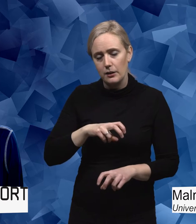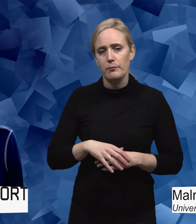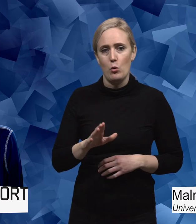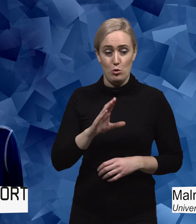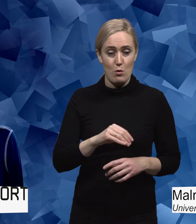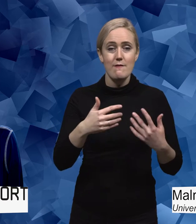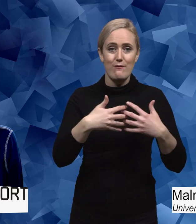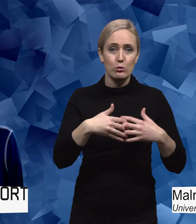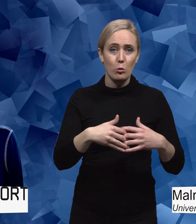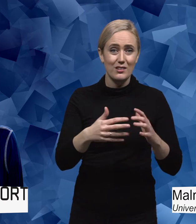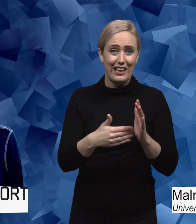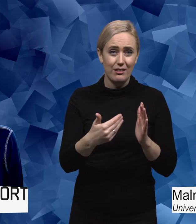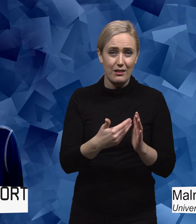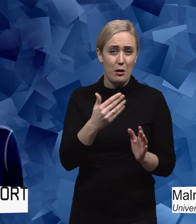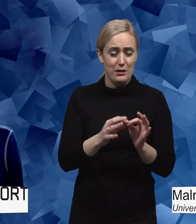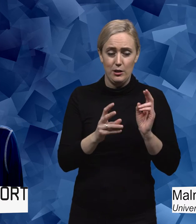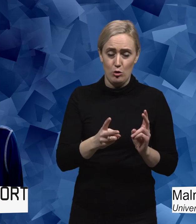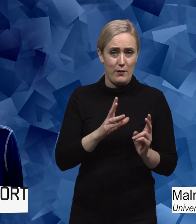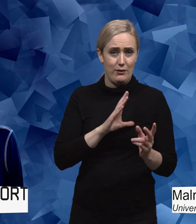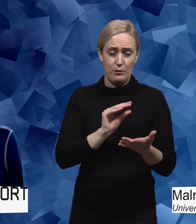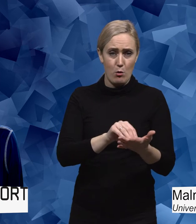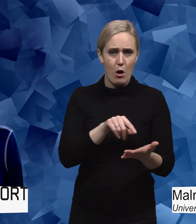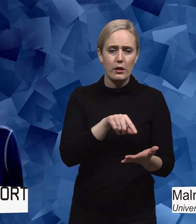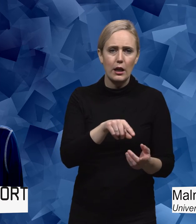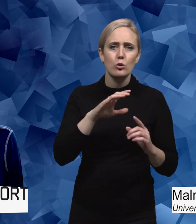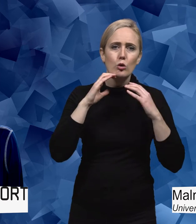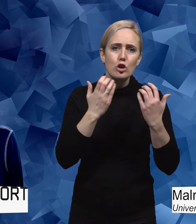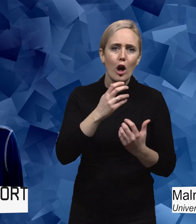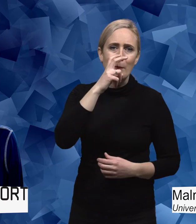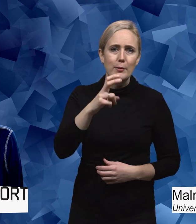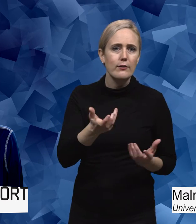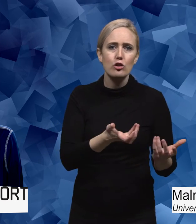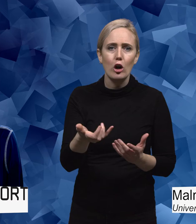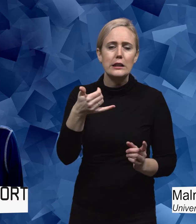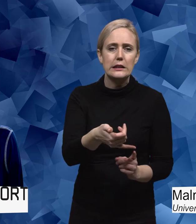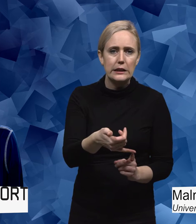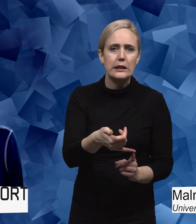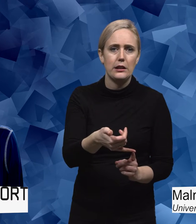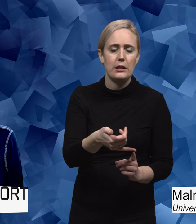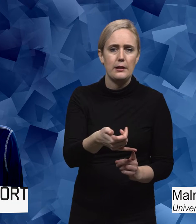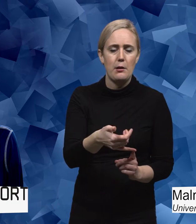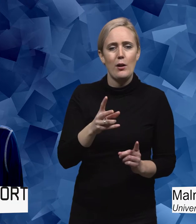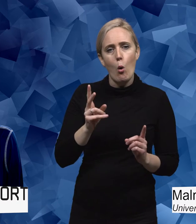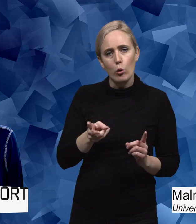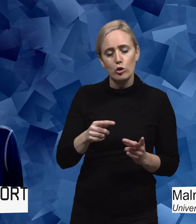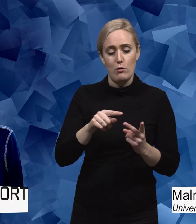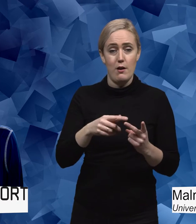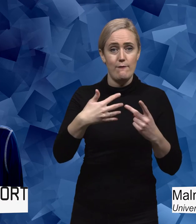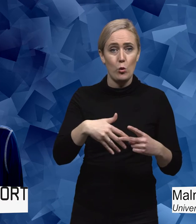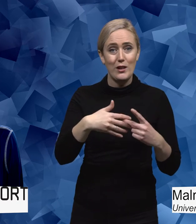funktionshinder, precis som du tar upp då, att det sociala perspektivet saknades. Men också funktionalitet och